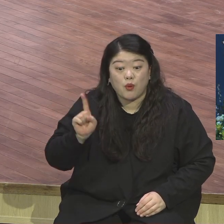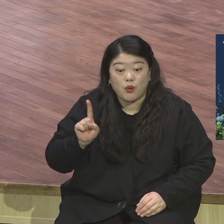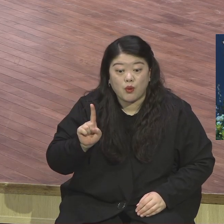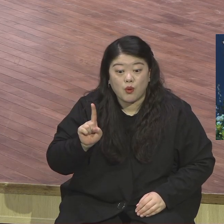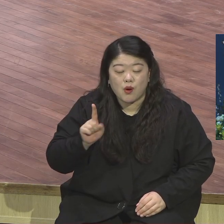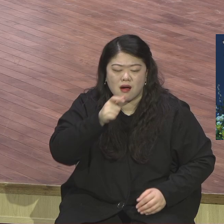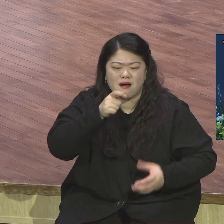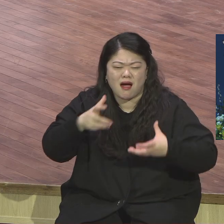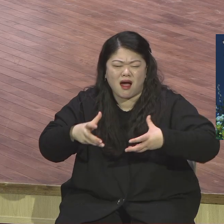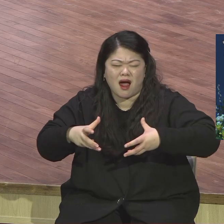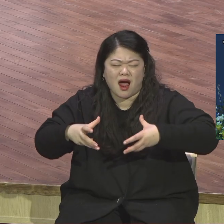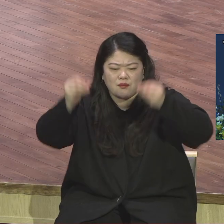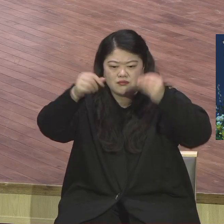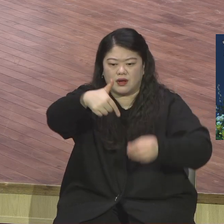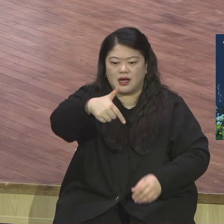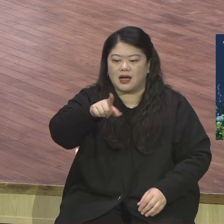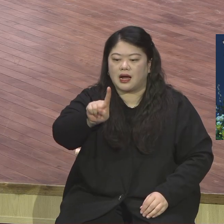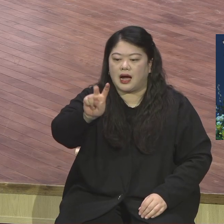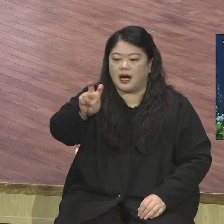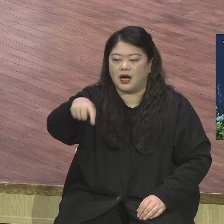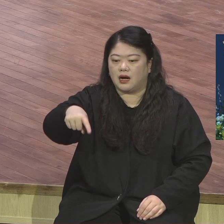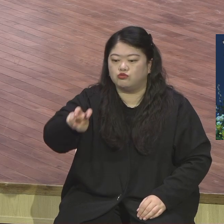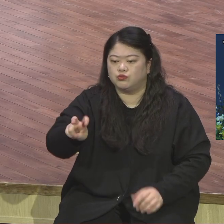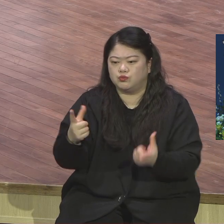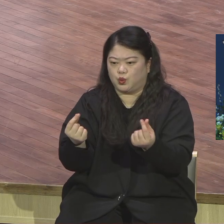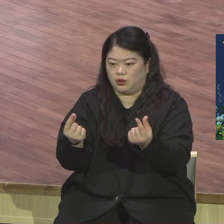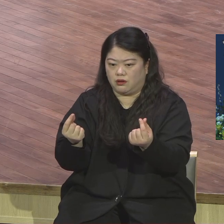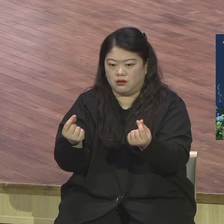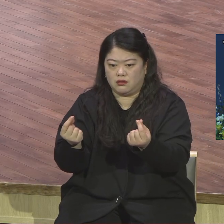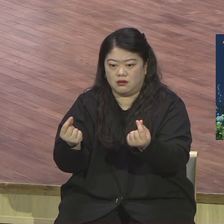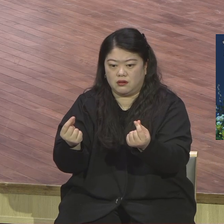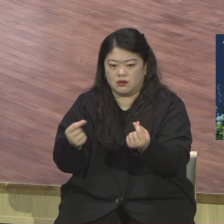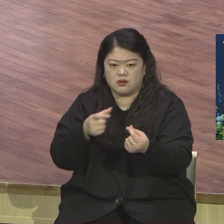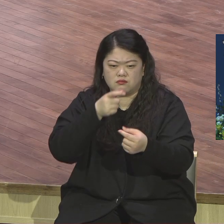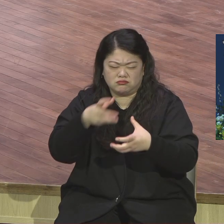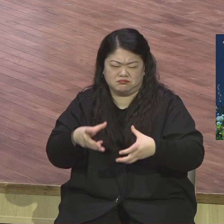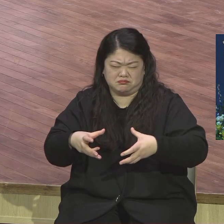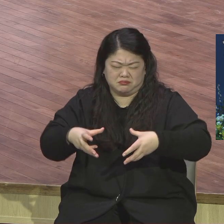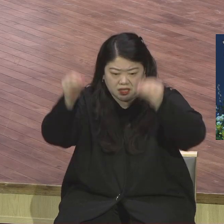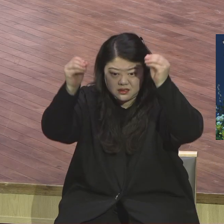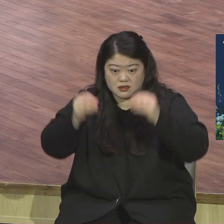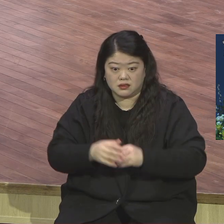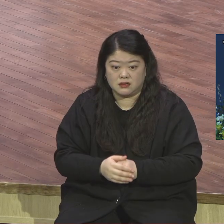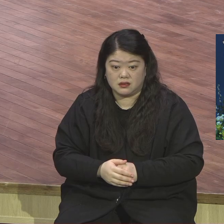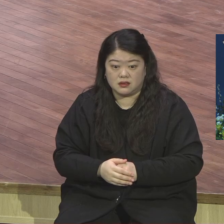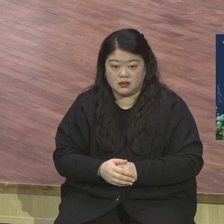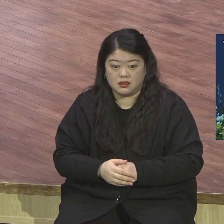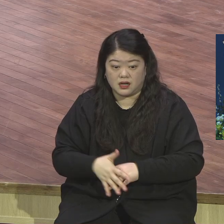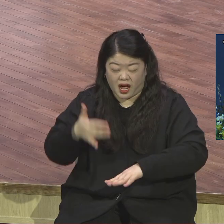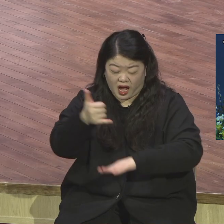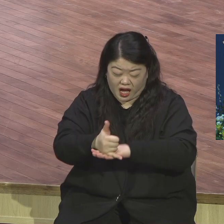가뭄이란 뜻이 이렇게 열매를 그두지 못한 것은 결국은